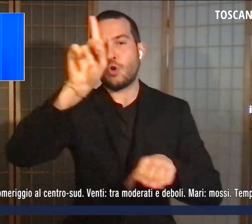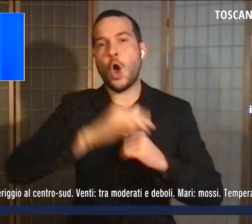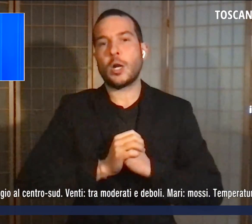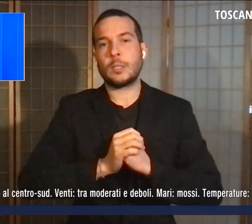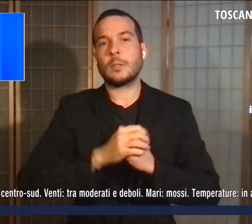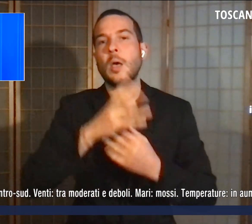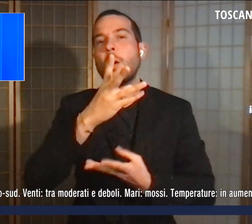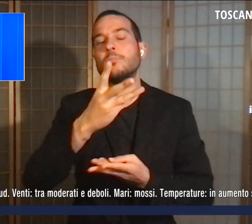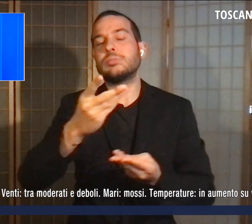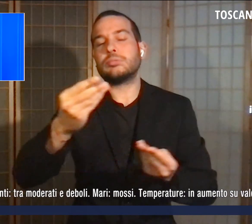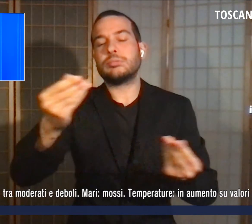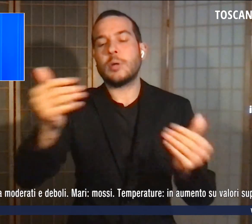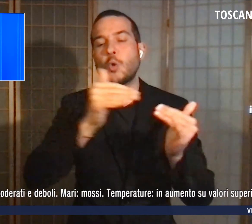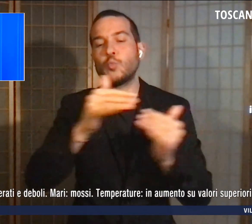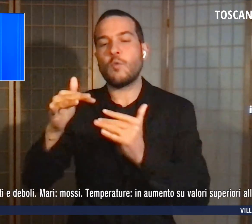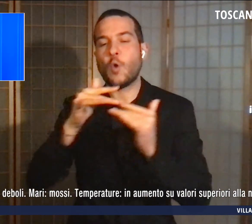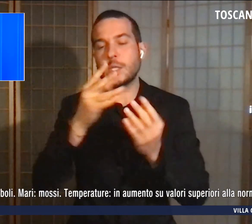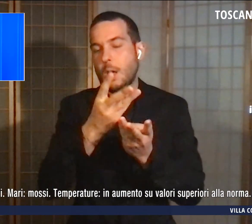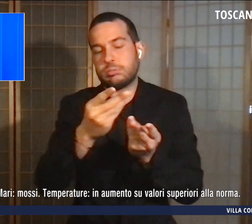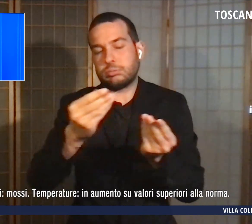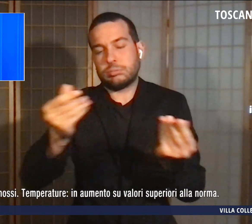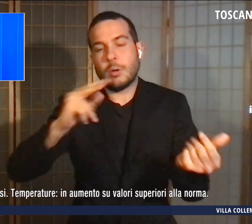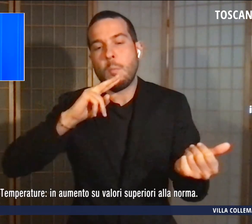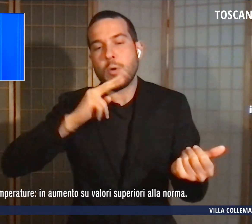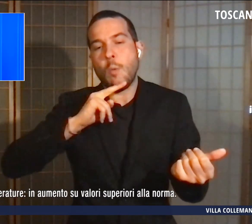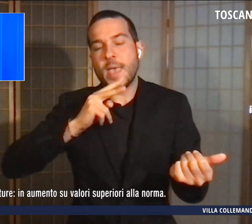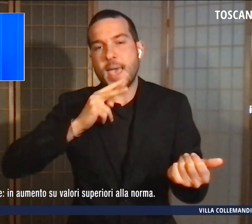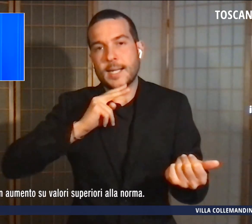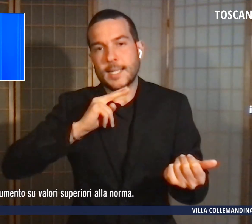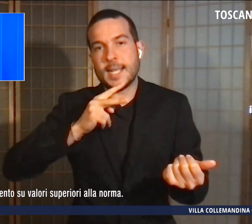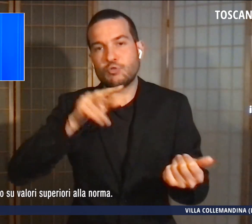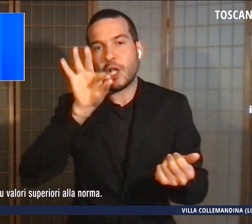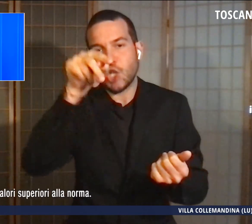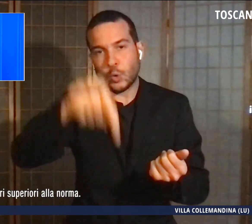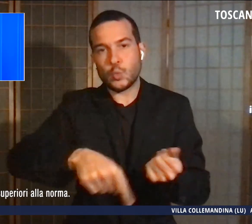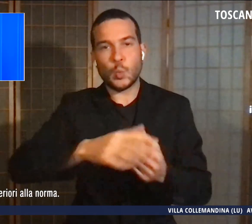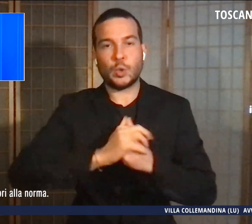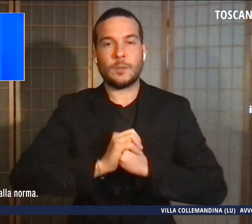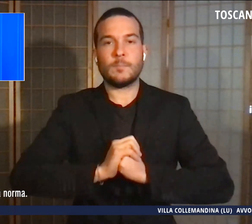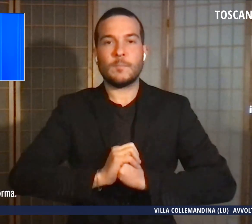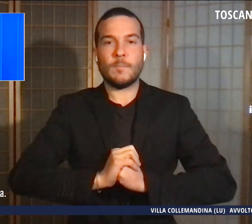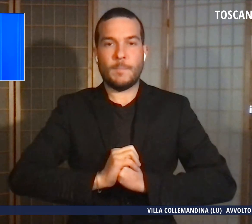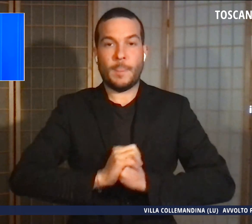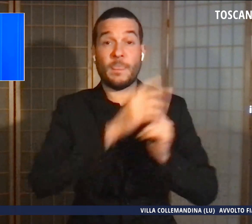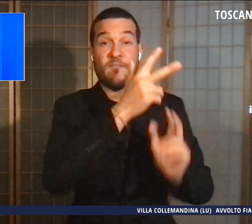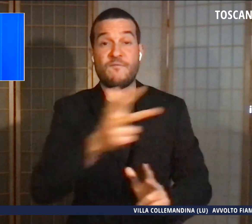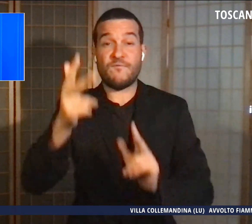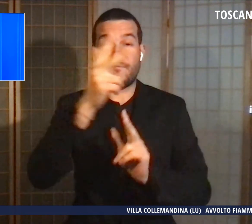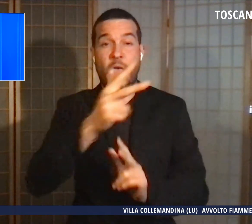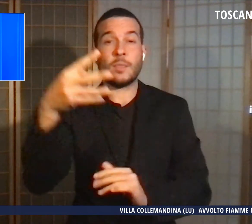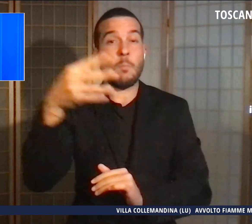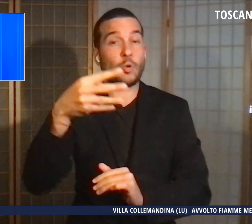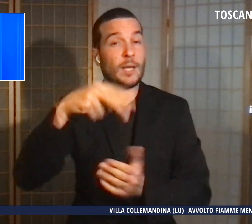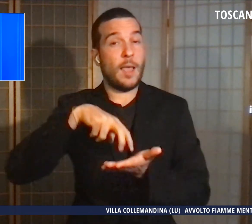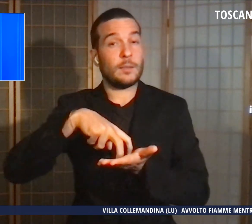della nuvolosità nel corso del pomeriggio al centro-sud. Venti tra moderati e deboli,